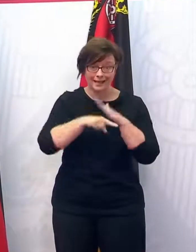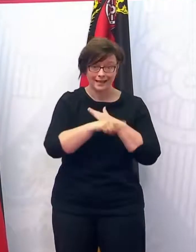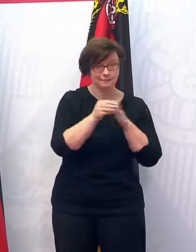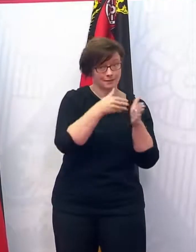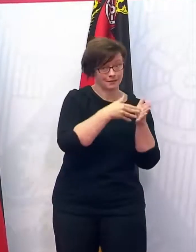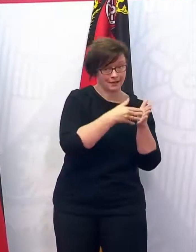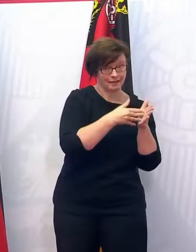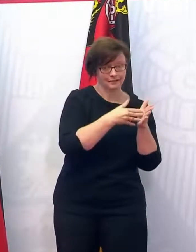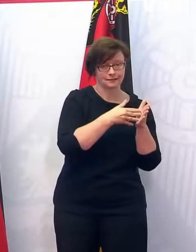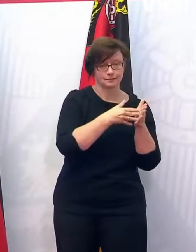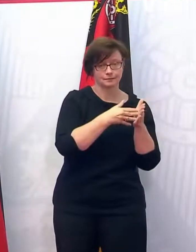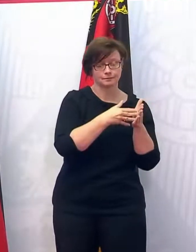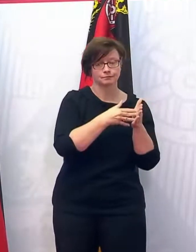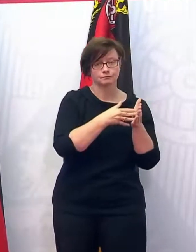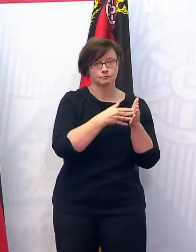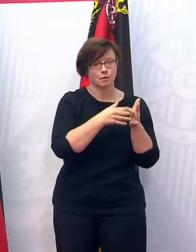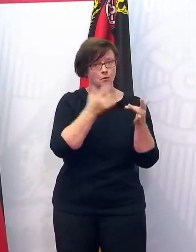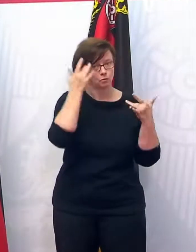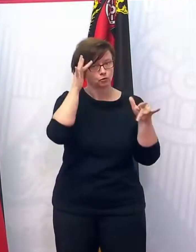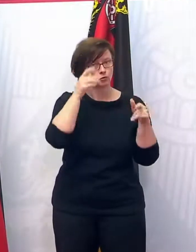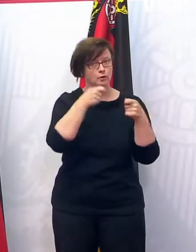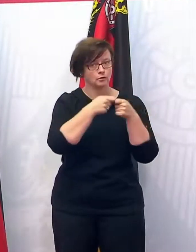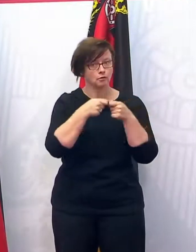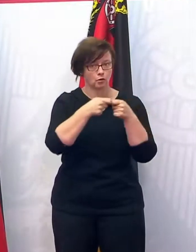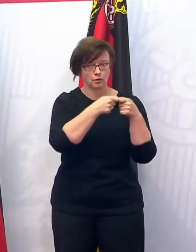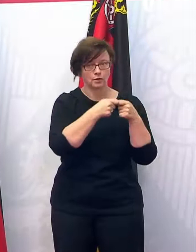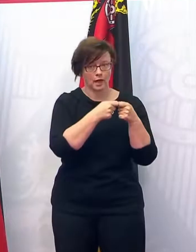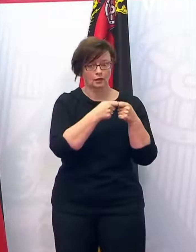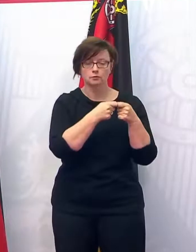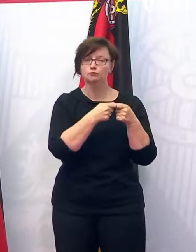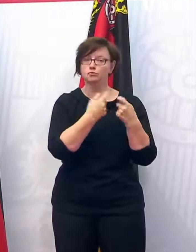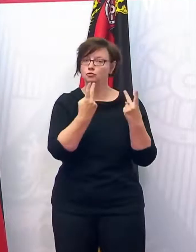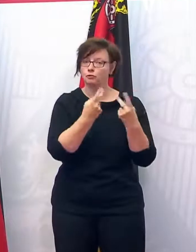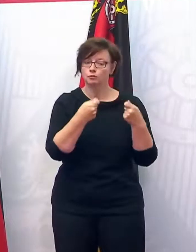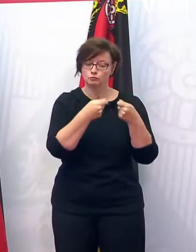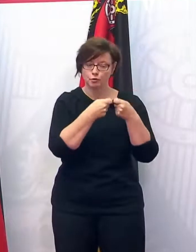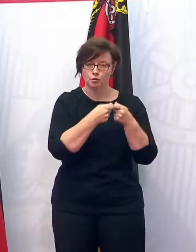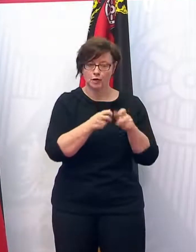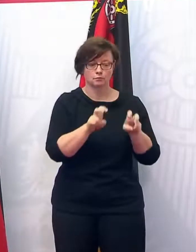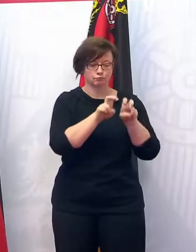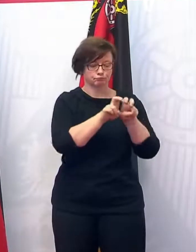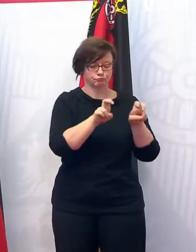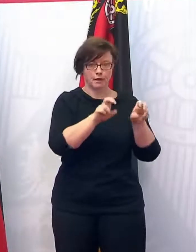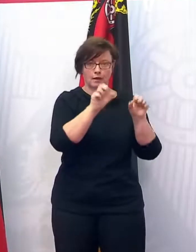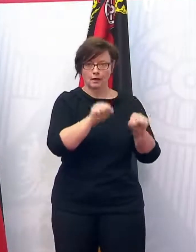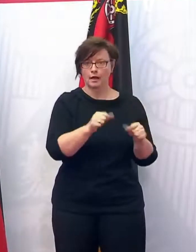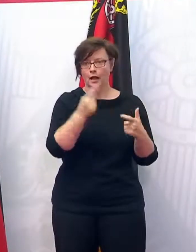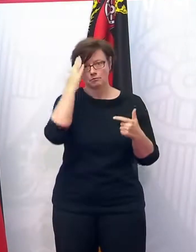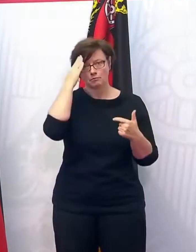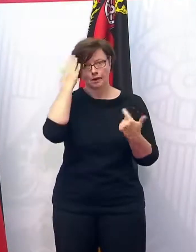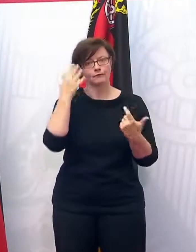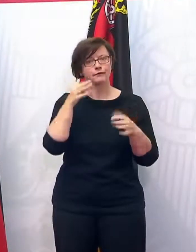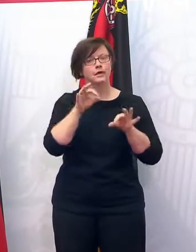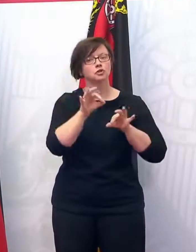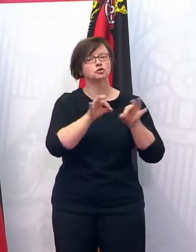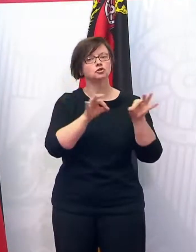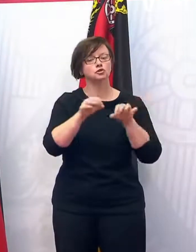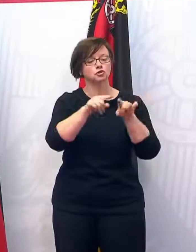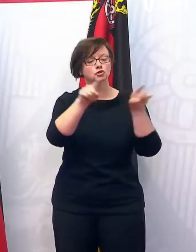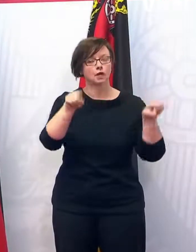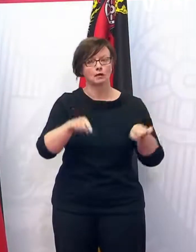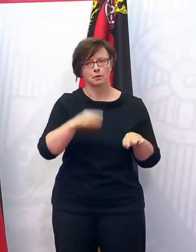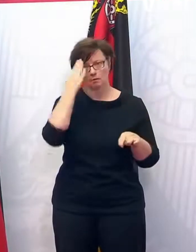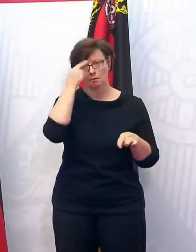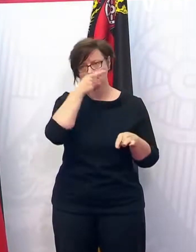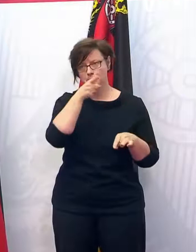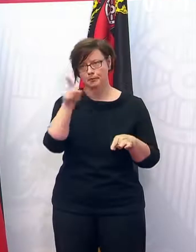Test im Bereich der zulässigen Kontakte kann zusammengesessen werden. Es gilt das Schachbrett. Das kennen eigentlich alle, die in der